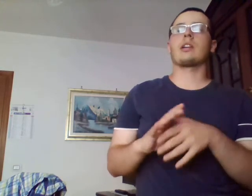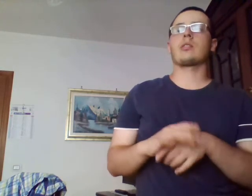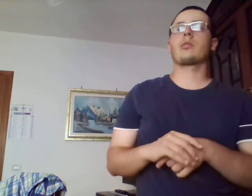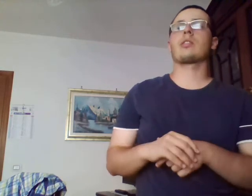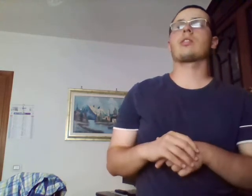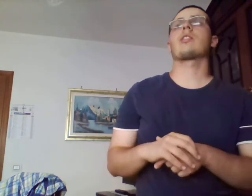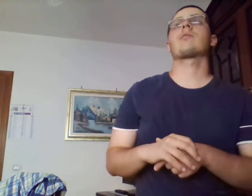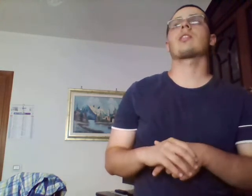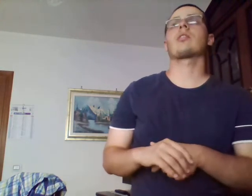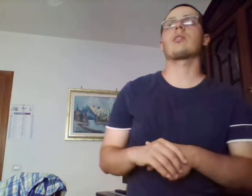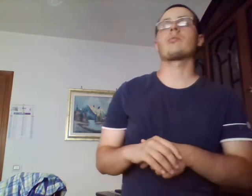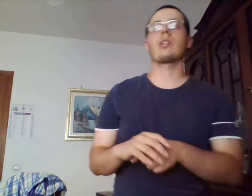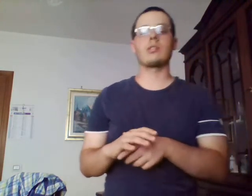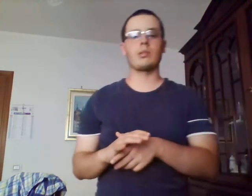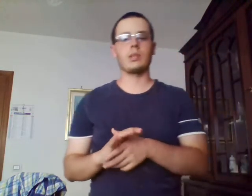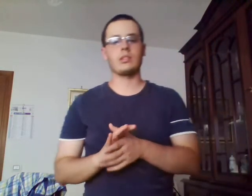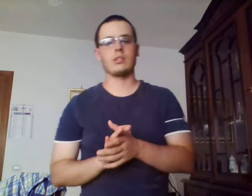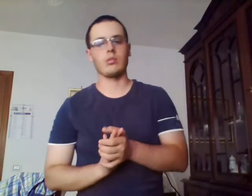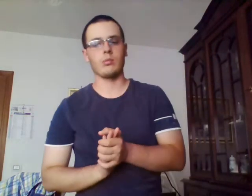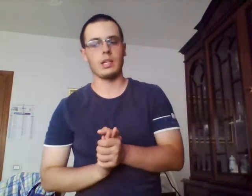riuscirò a farlo oggi, altrimenti domani.